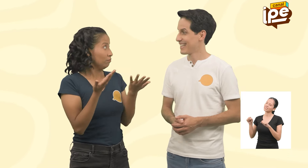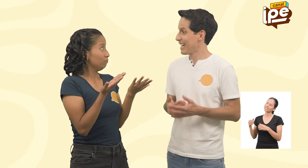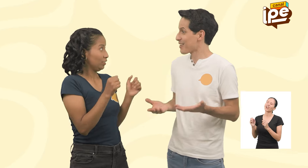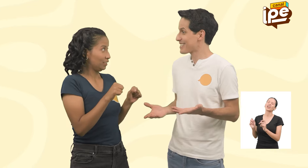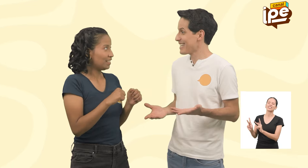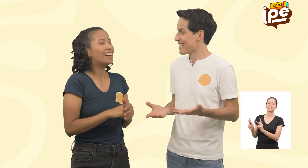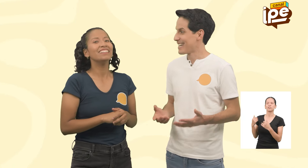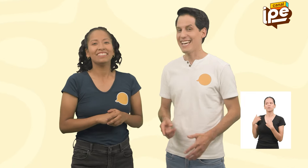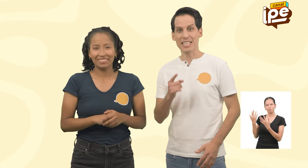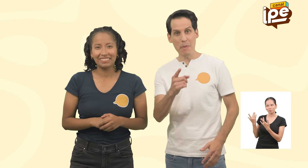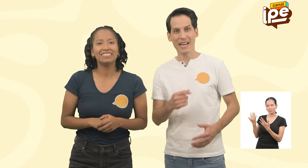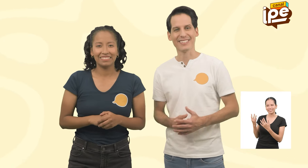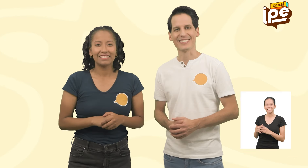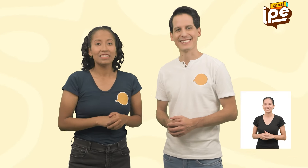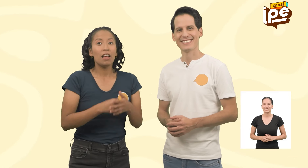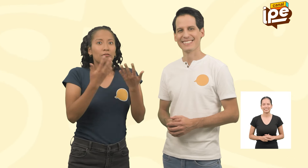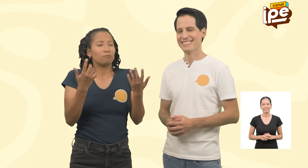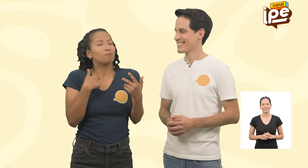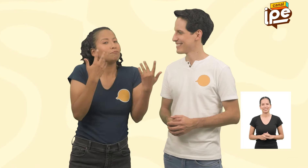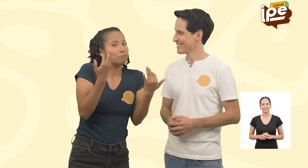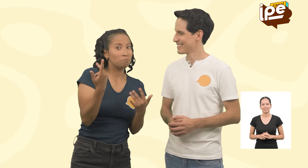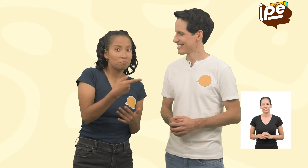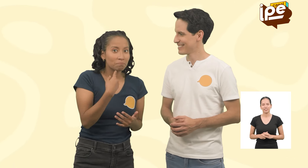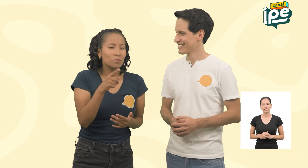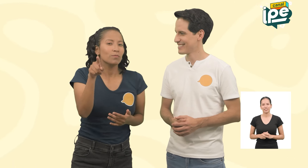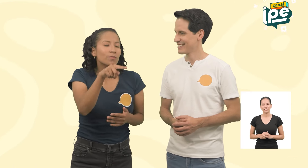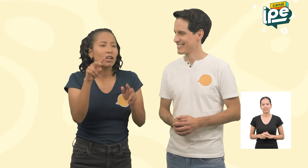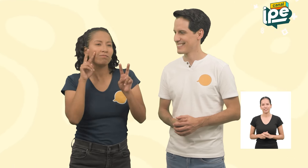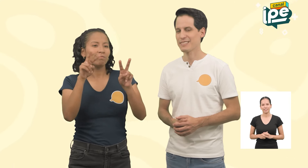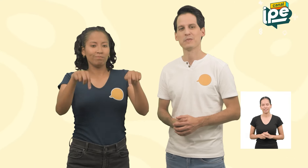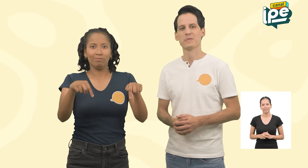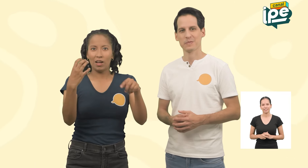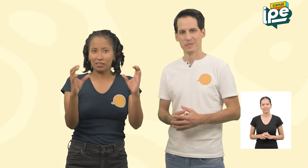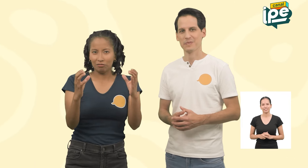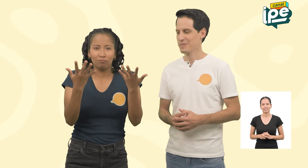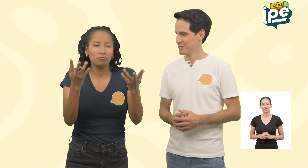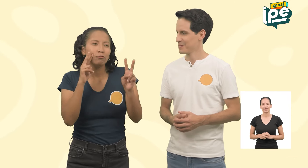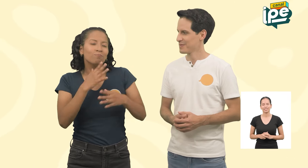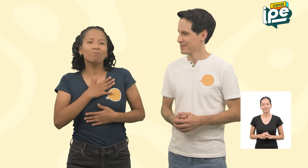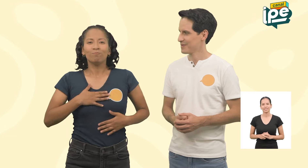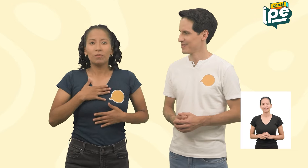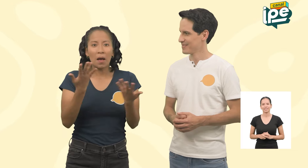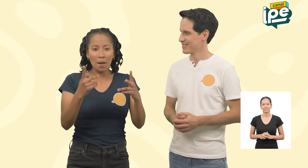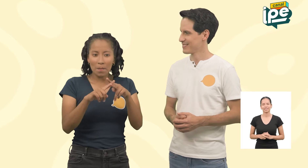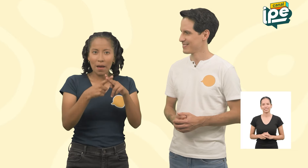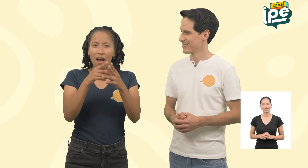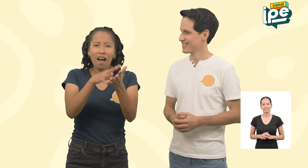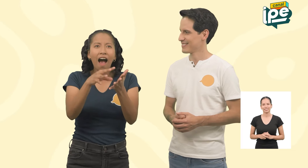¡Claro que sí! ¡Estaré esperando! Esperamos que hayan disfrutado de este episodio Y hayan empezado